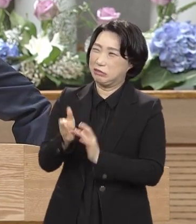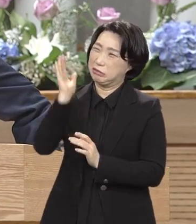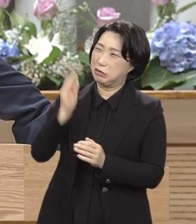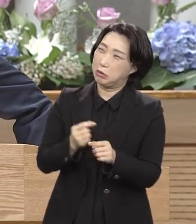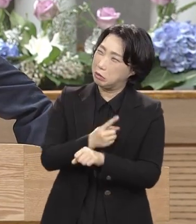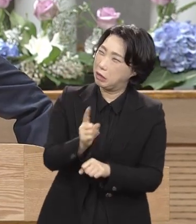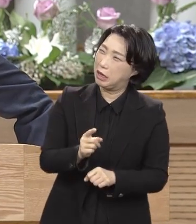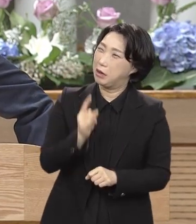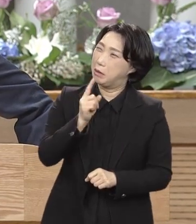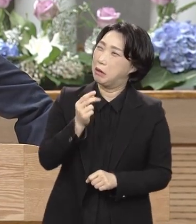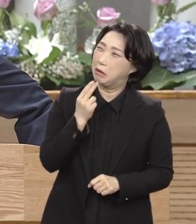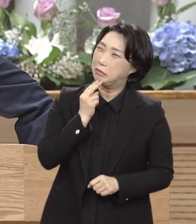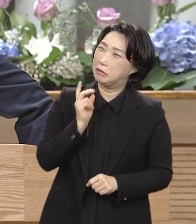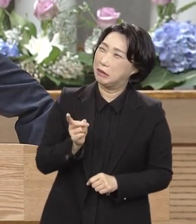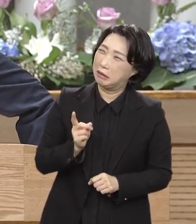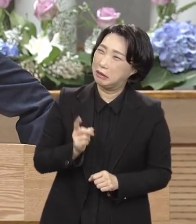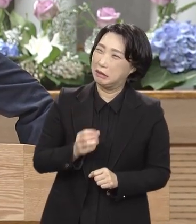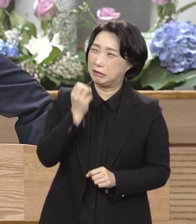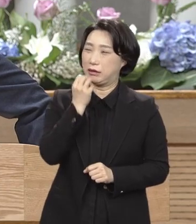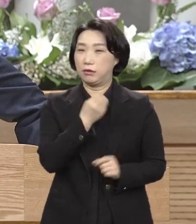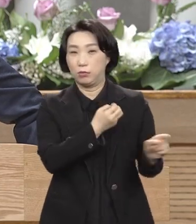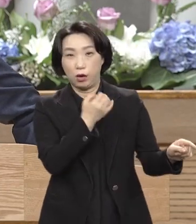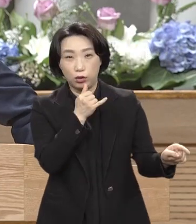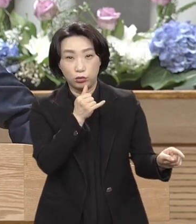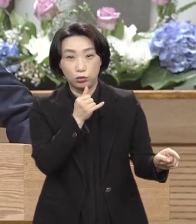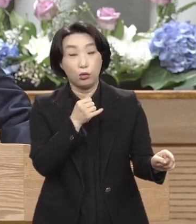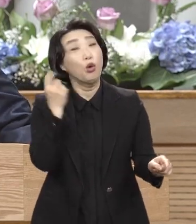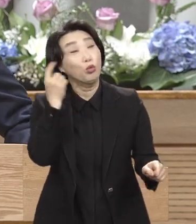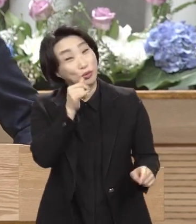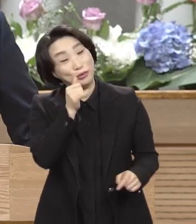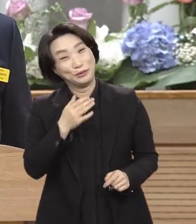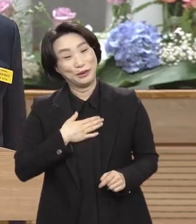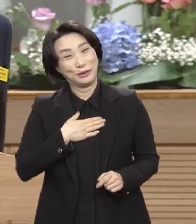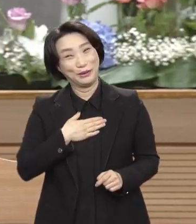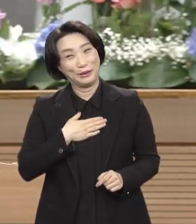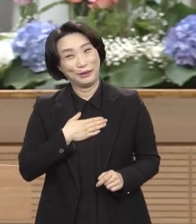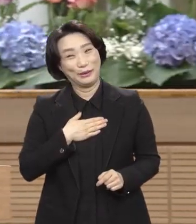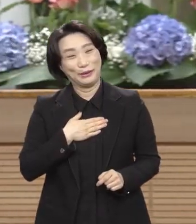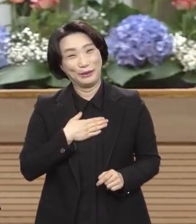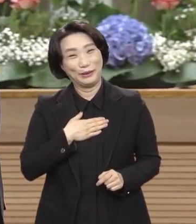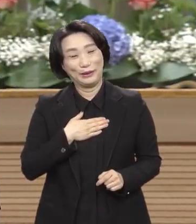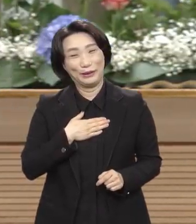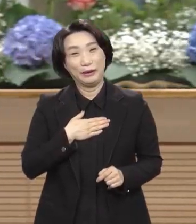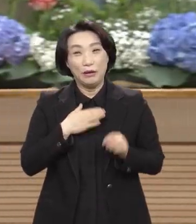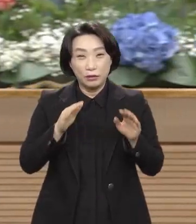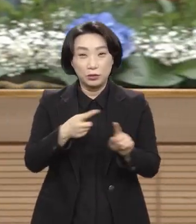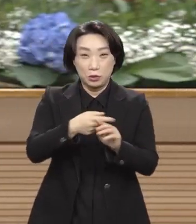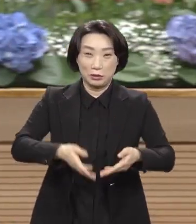할 말이 없는 문양이라고 많이 들었다니까 그런 소리 그런데 개척에서 왜